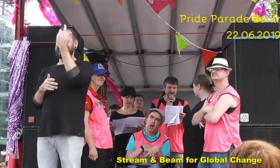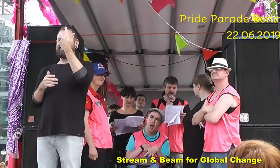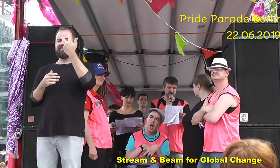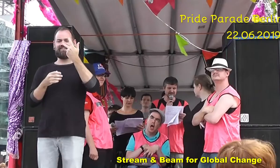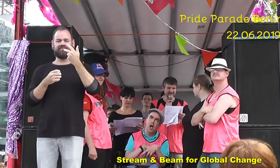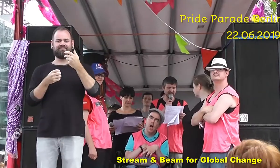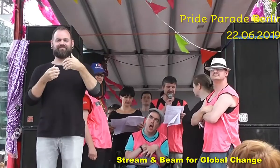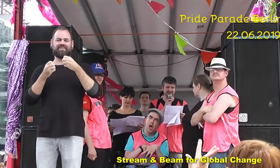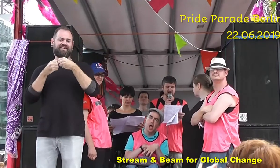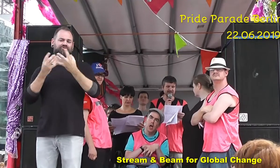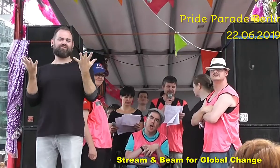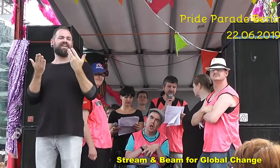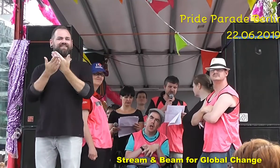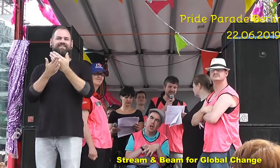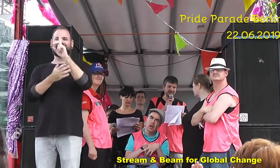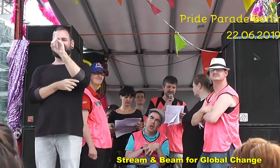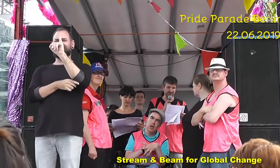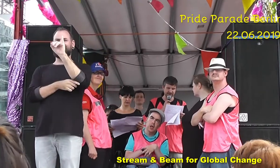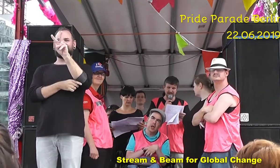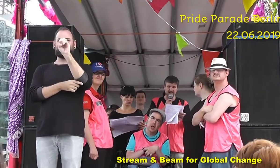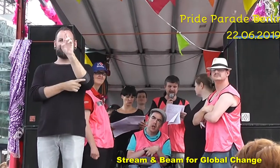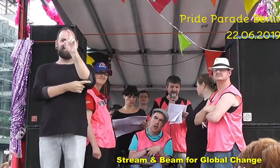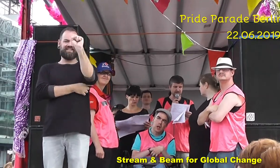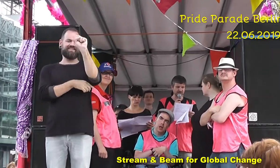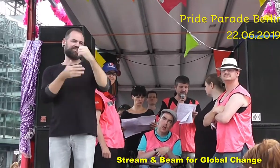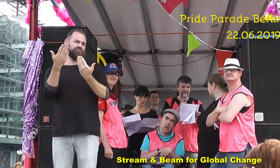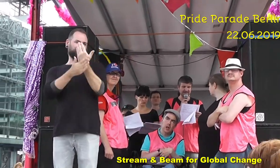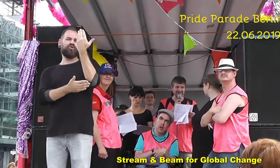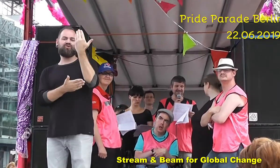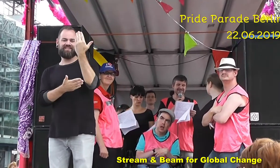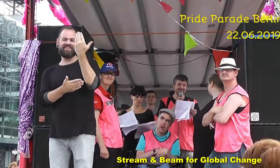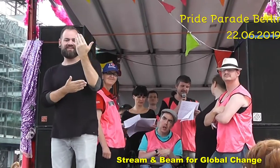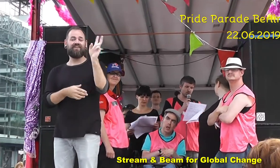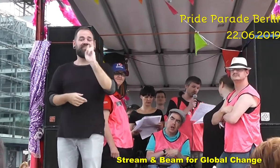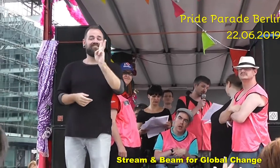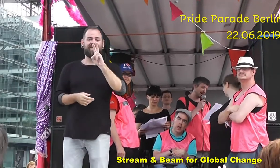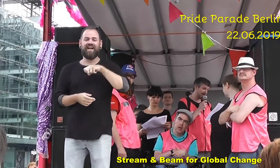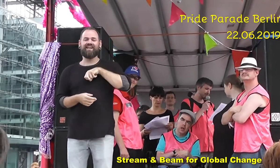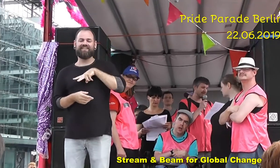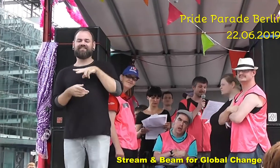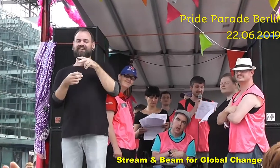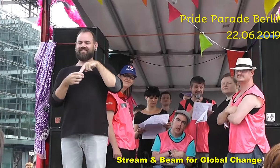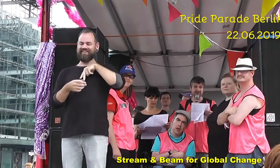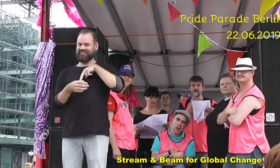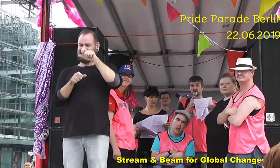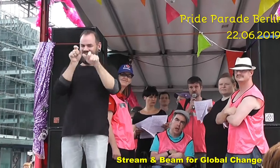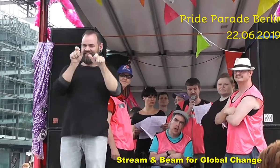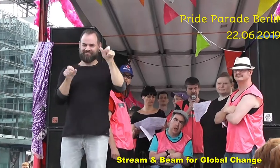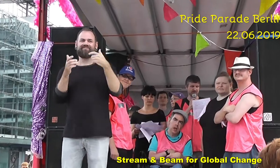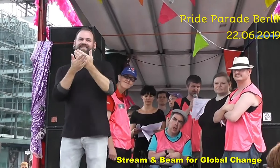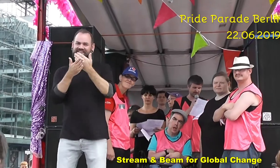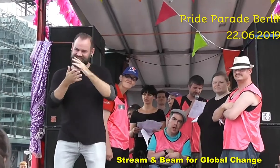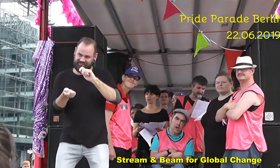Divers können bisher intergeschlechtliche Menschen sein. Leider müssen noch immer Ärztinnen unterschreiben, dass das